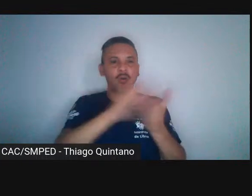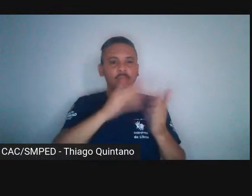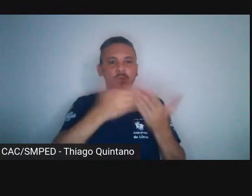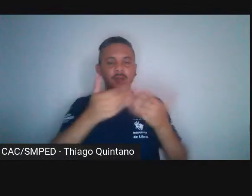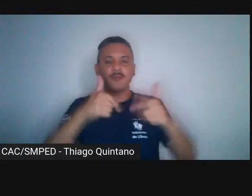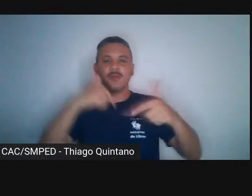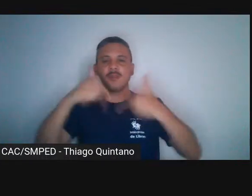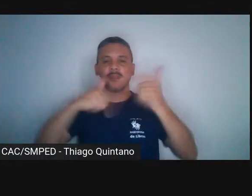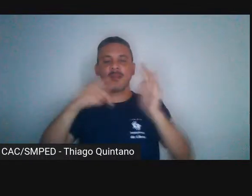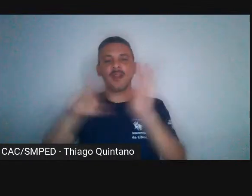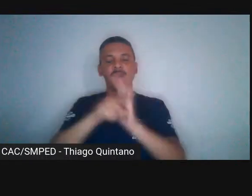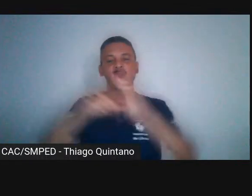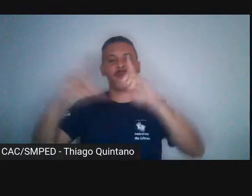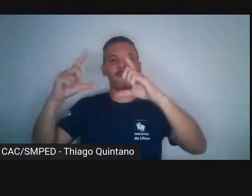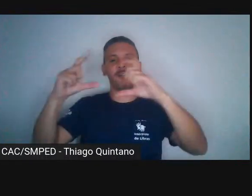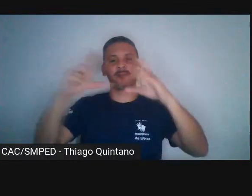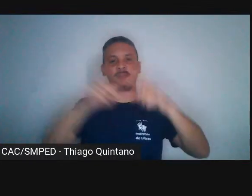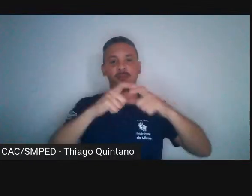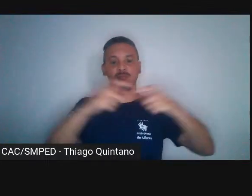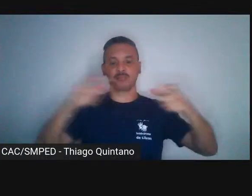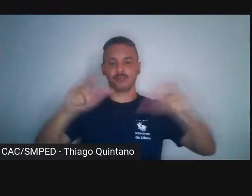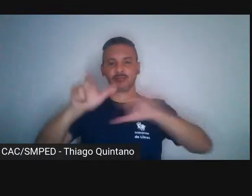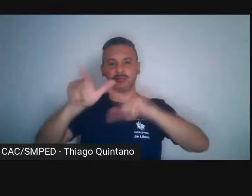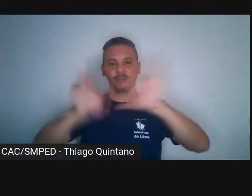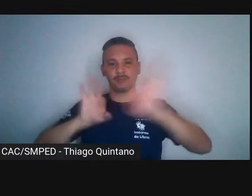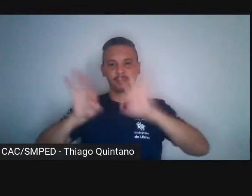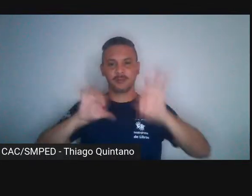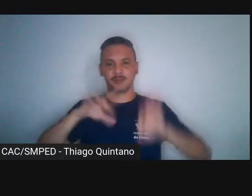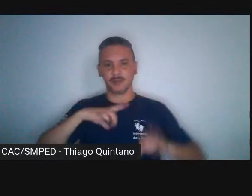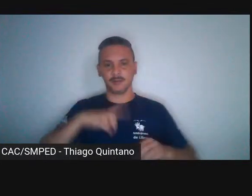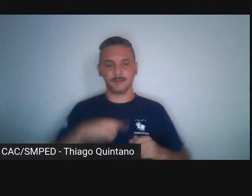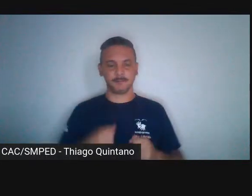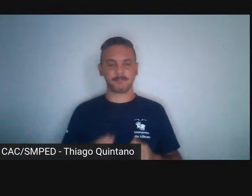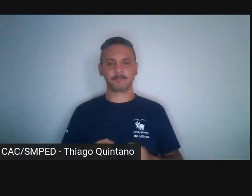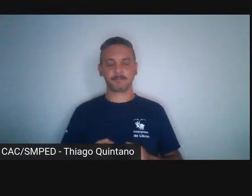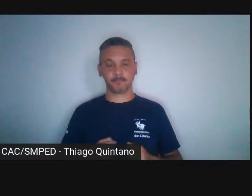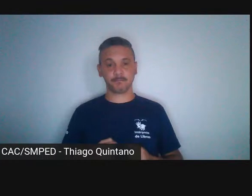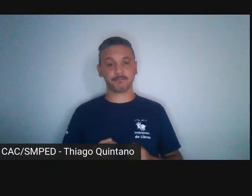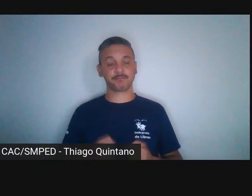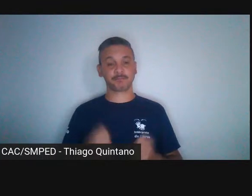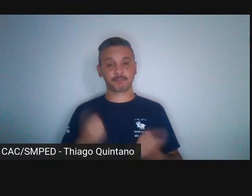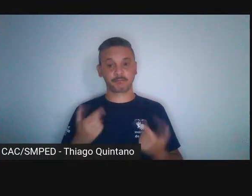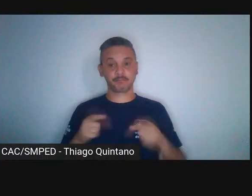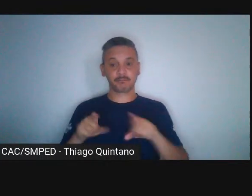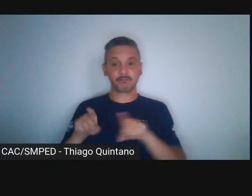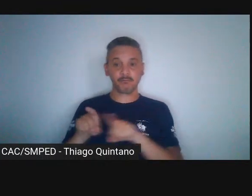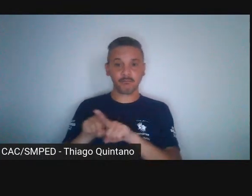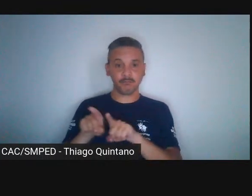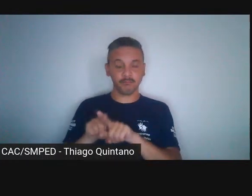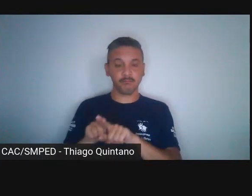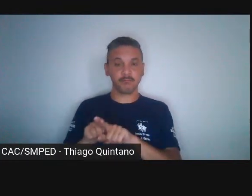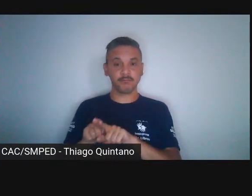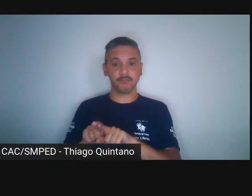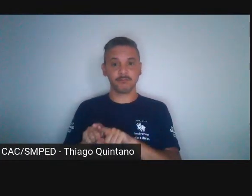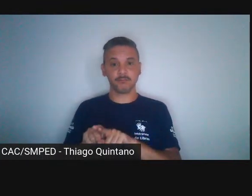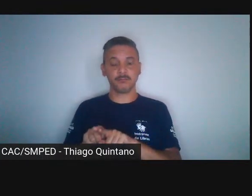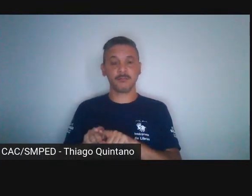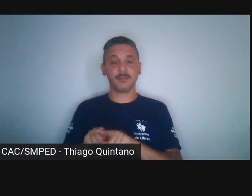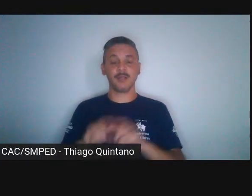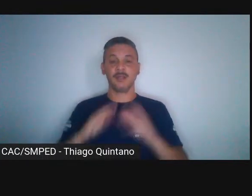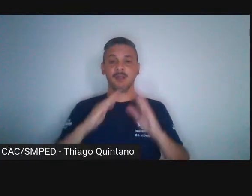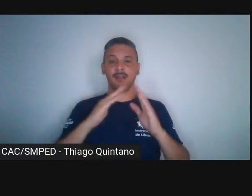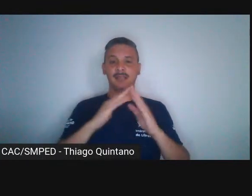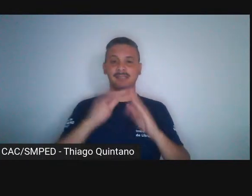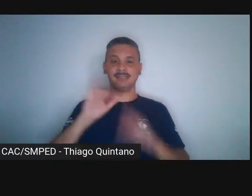fotográficos ampliados que da própria fotografia. Por sorte, claro, a Casa de Imagem é um